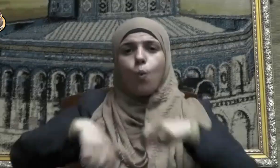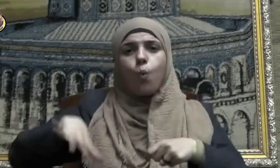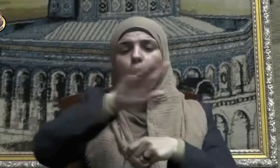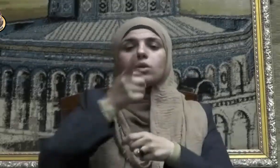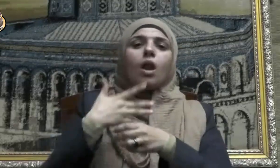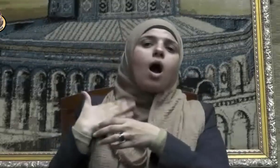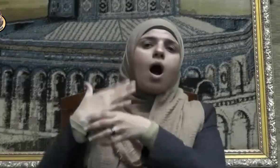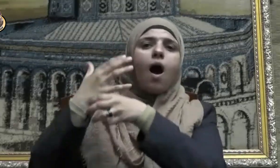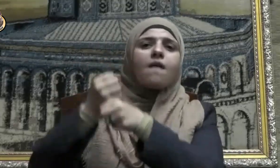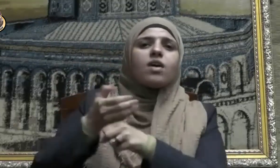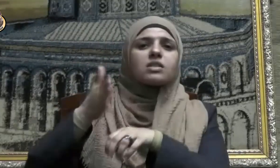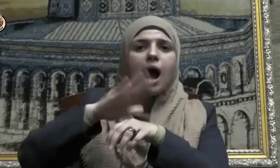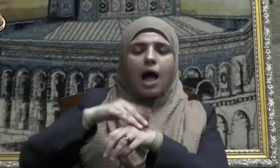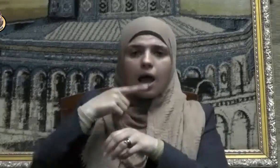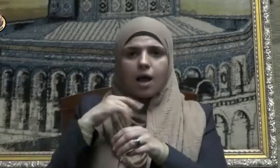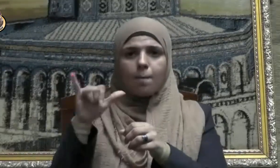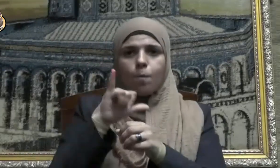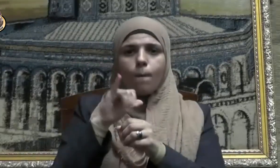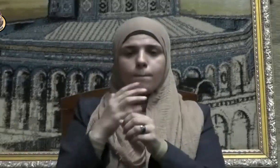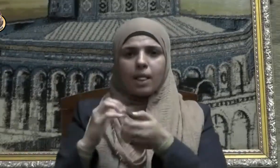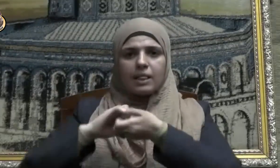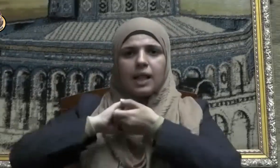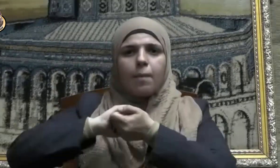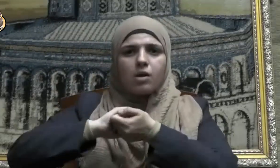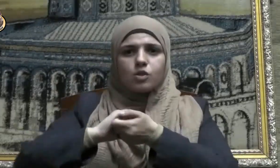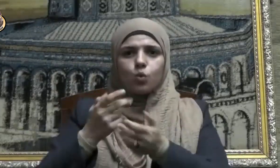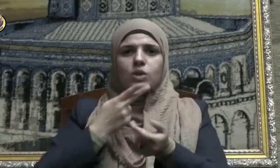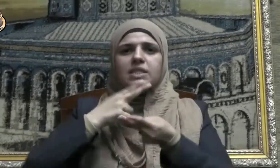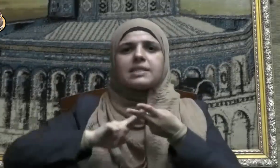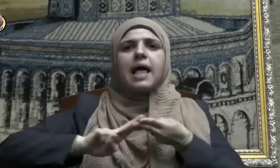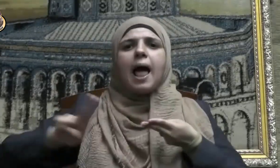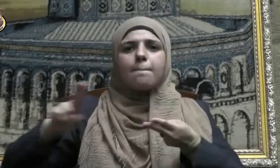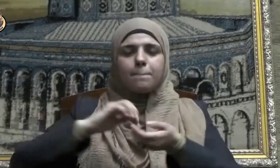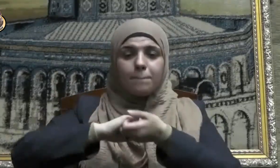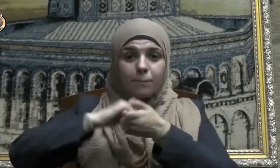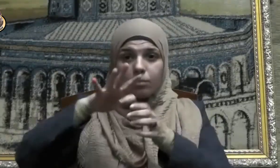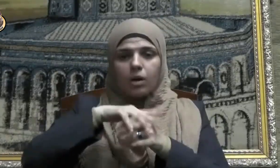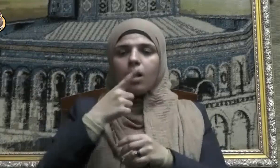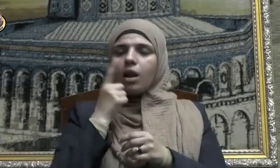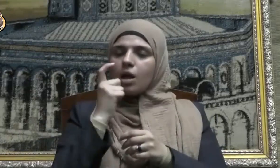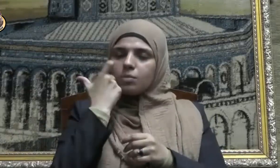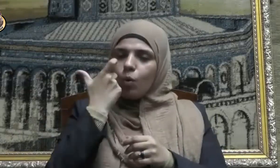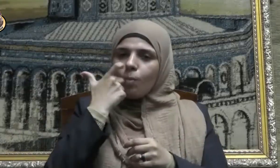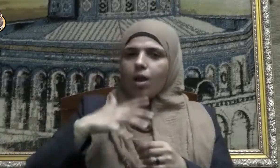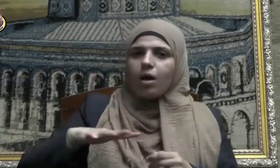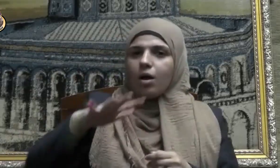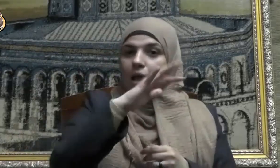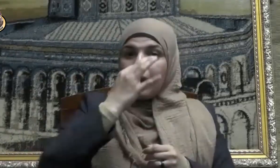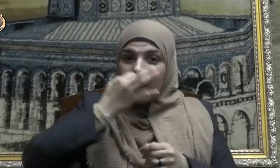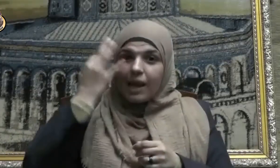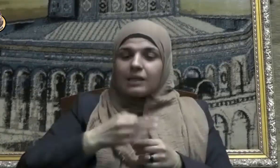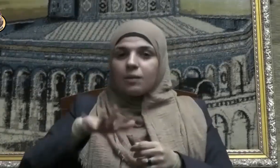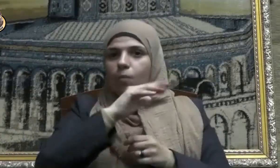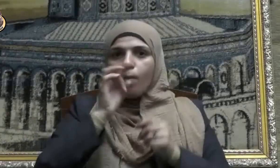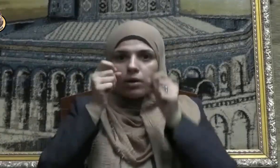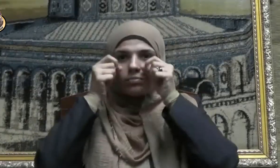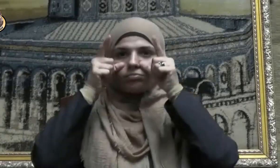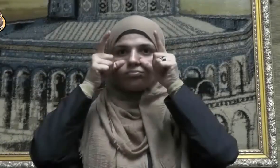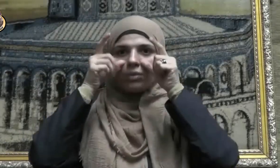كيانها وتماسكها وسلامتها فلابد من يقظة العيون الحارسة